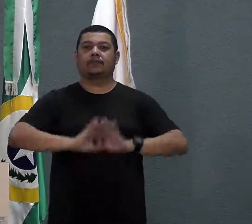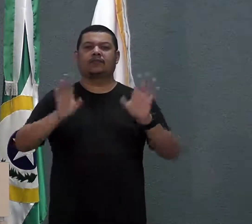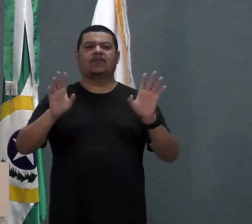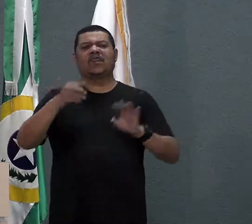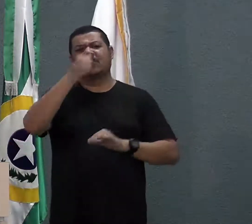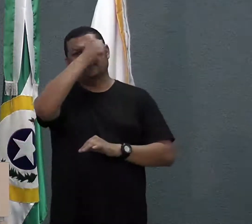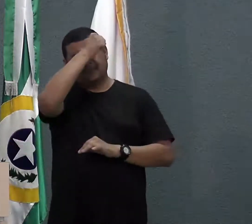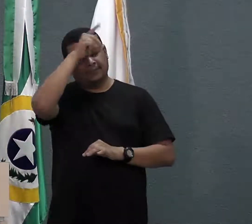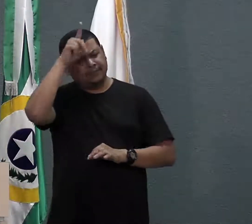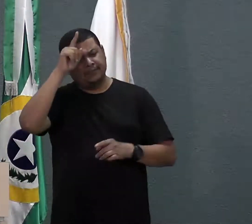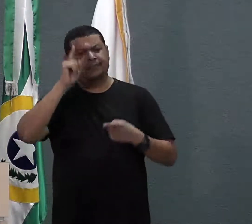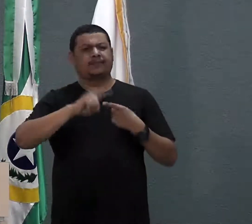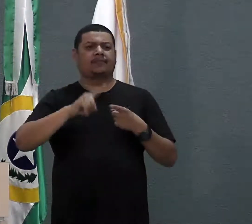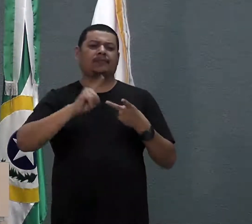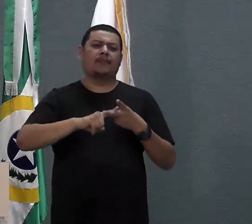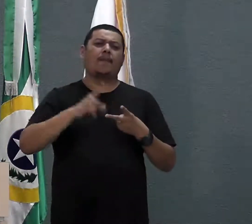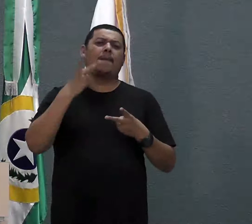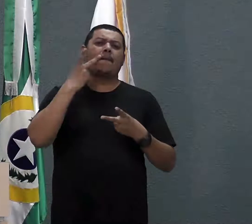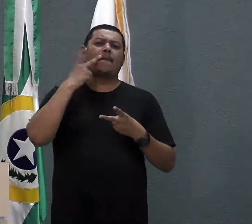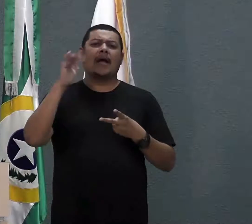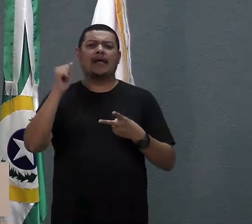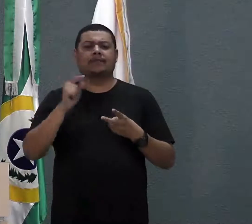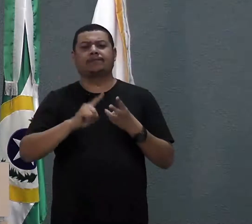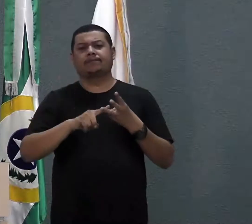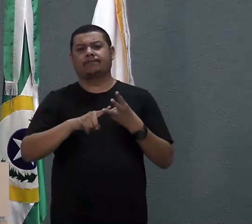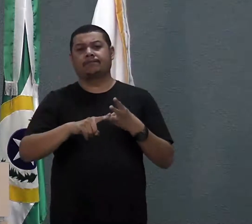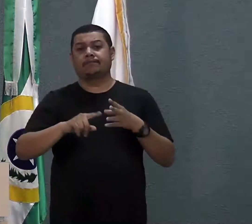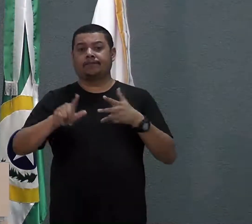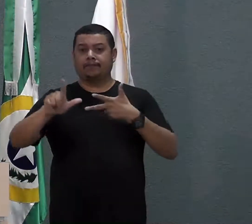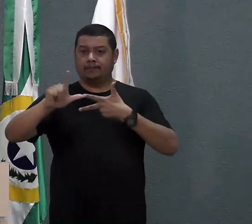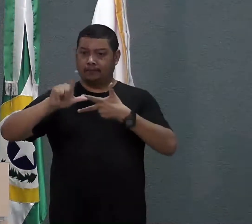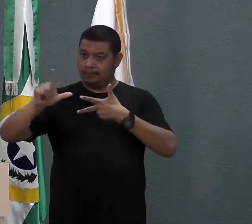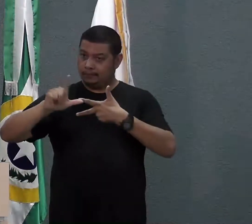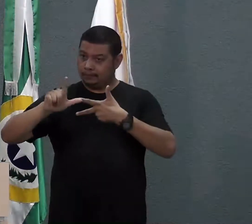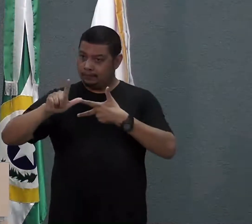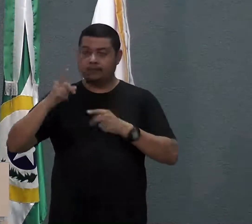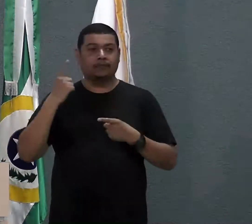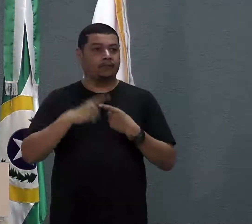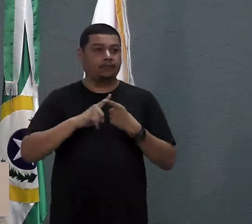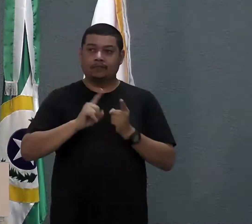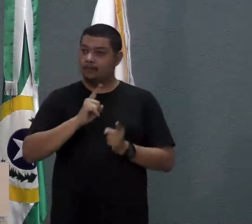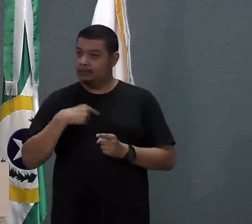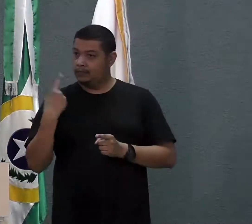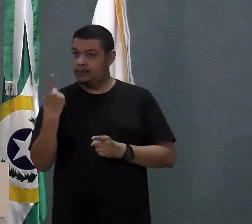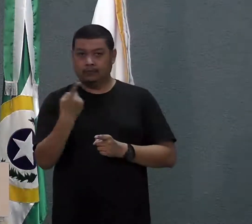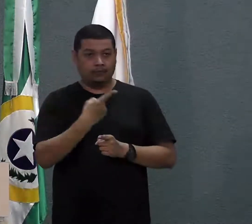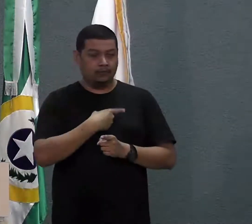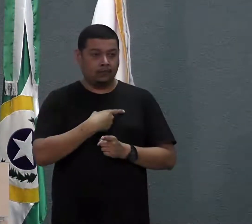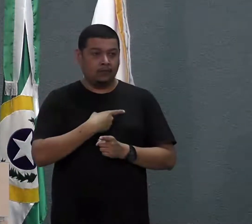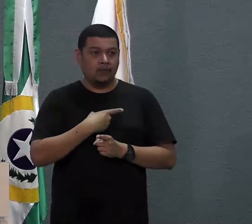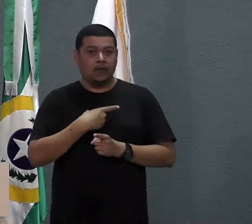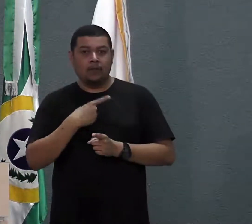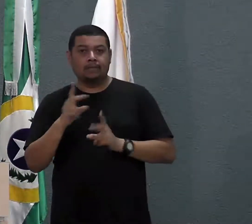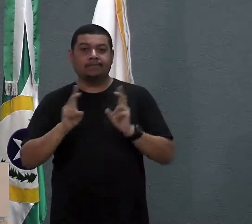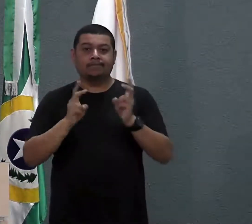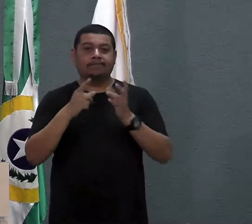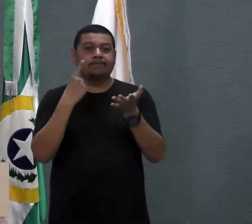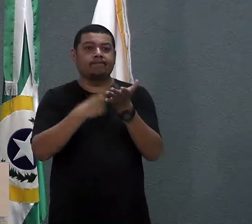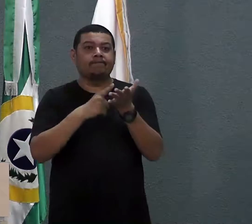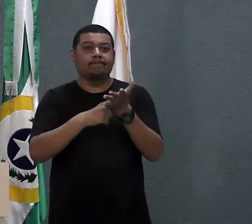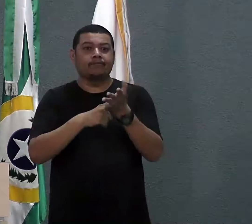prefeitura, os pais, o legislativo, para que a gente possa colocar em um ponto final essa situação,